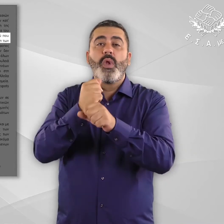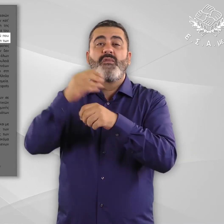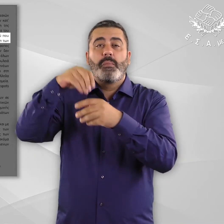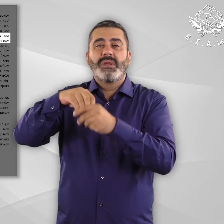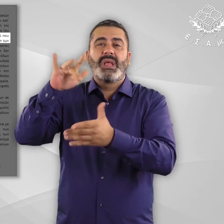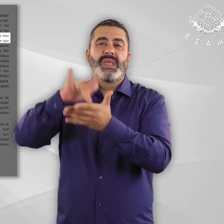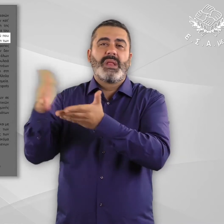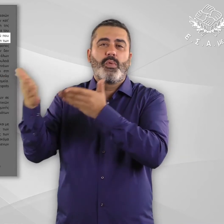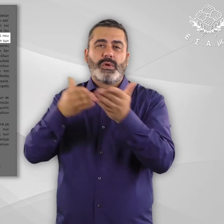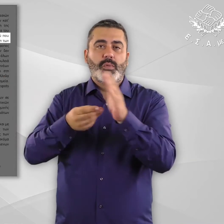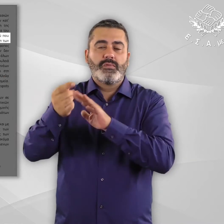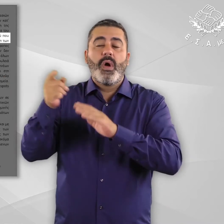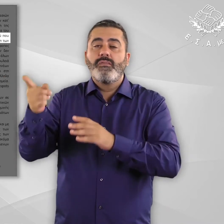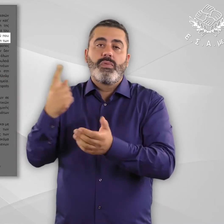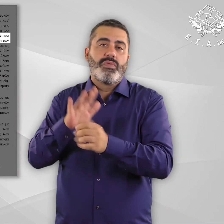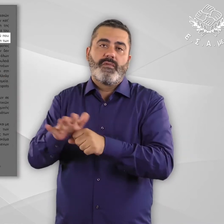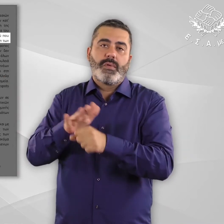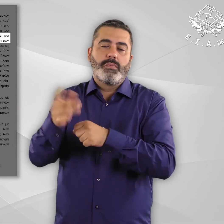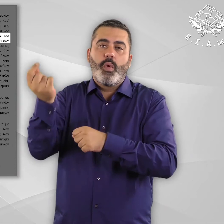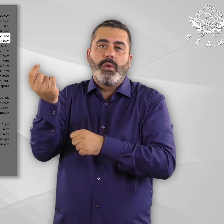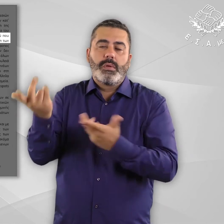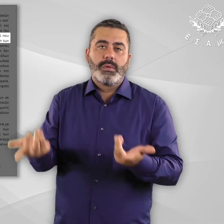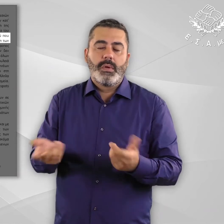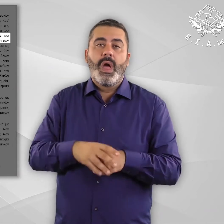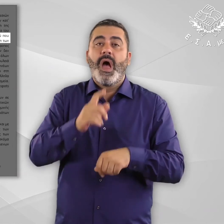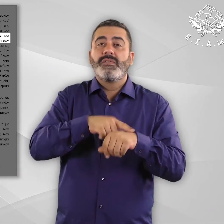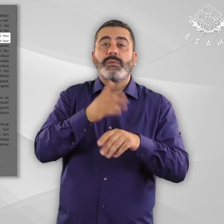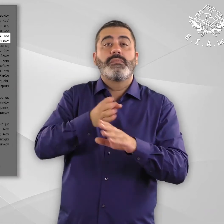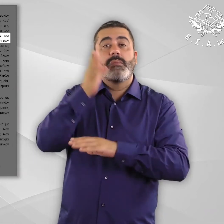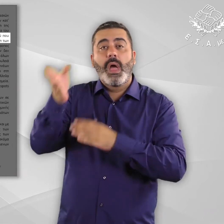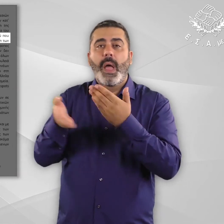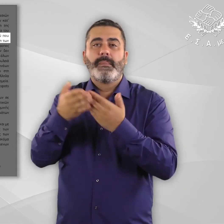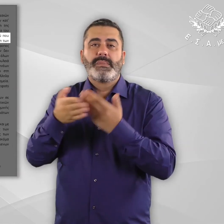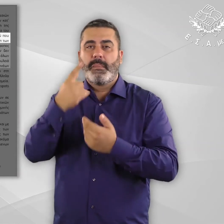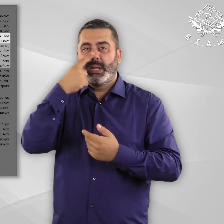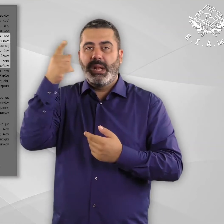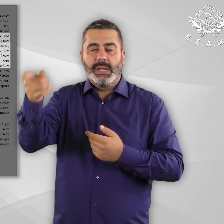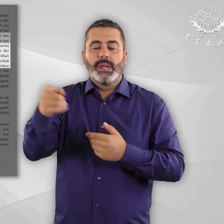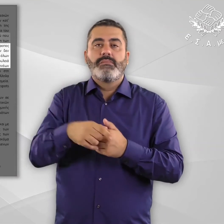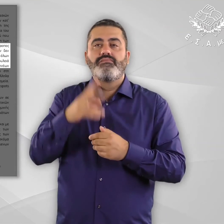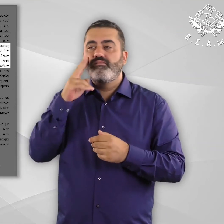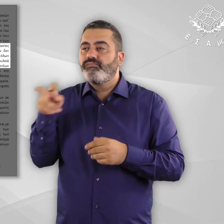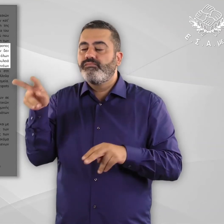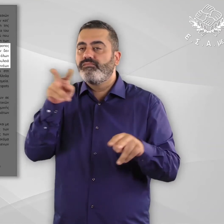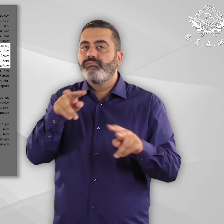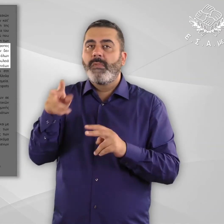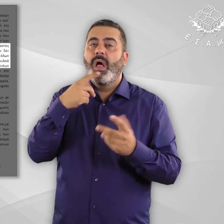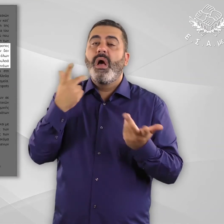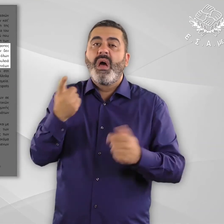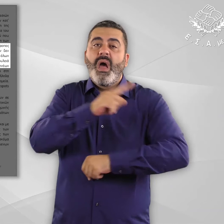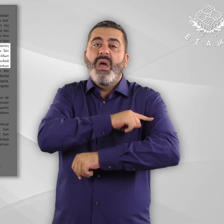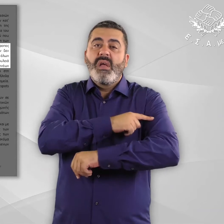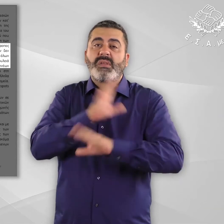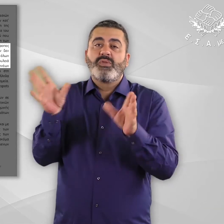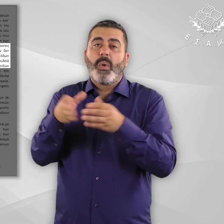ατόμων ιατρικού προσωπικού που εργάζεται στα κήτη είναι εμφανώς ανεπαρκής για την κάλυψη των αναγκών. Κατά την επίσκεψή της στη